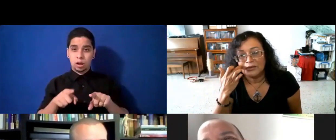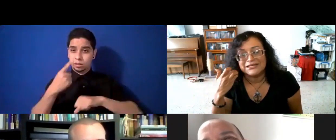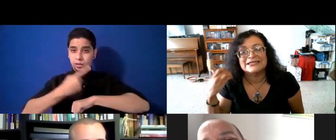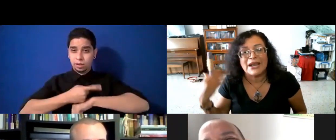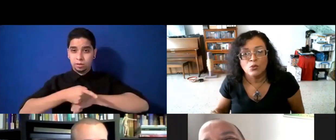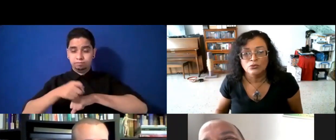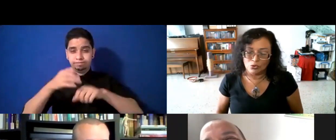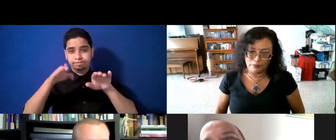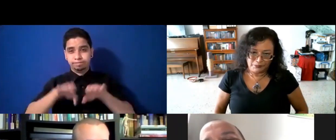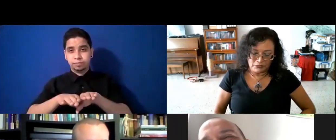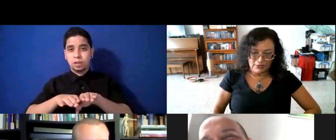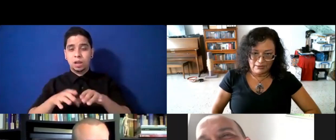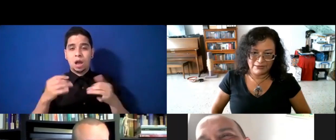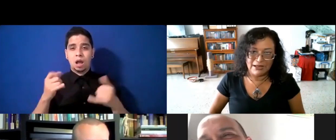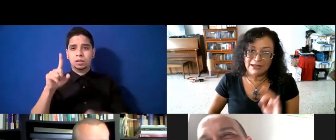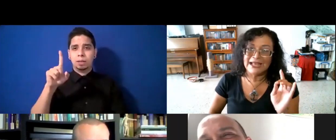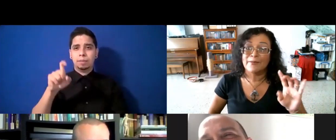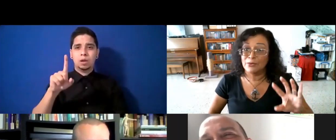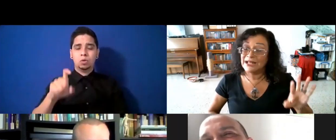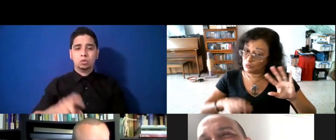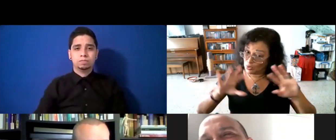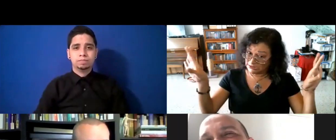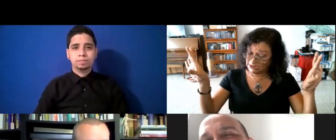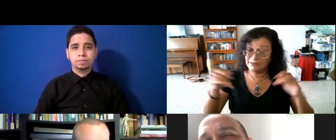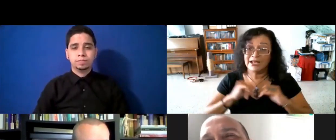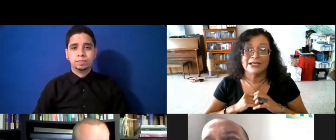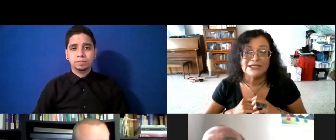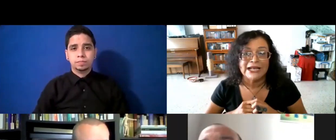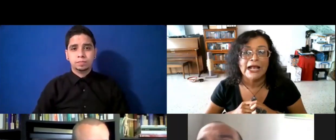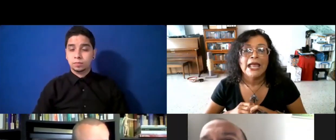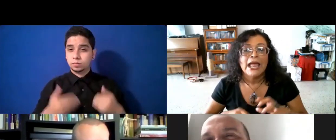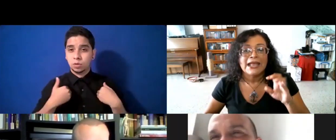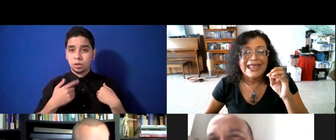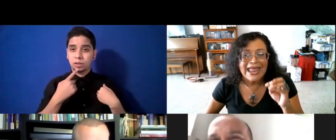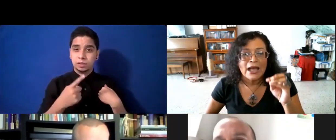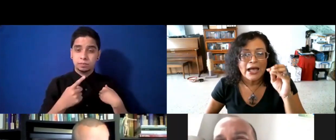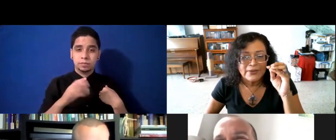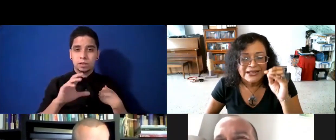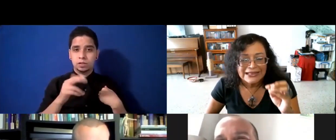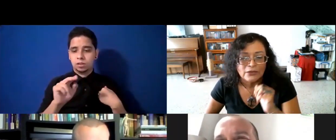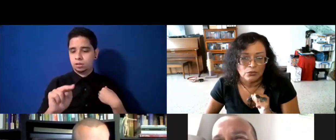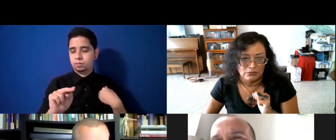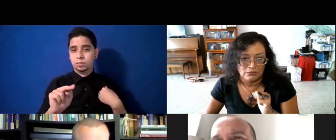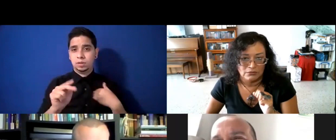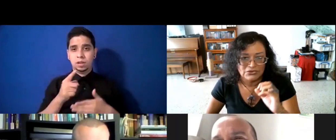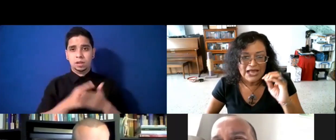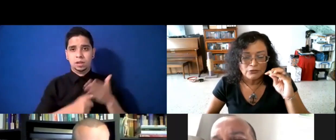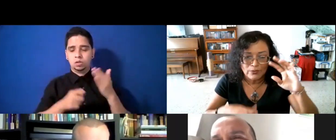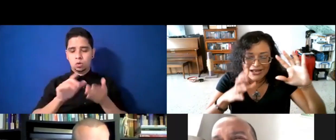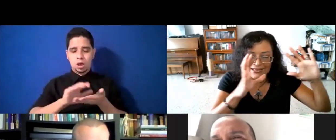entonces te pregunto, y esta pregunta la tengo que decir, es de Chenan, ¿qué has aprendido? O sea, tú vienes